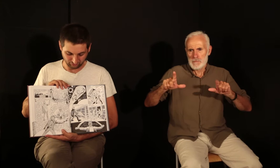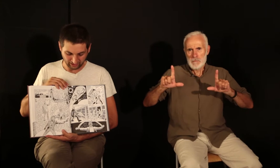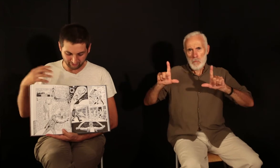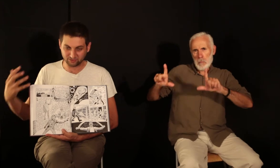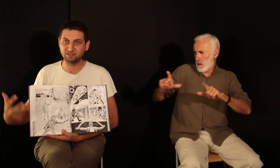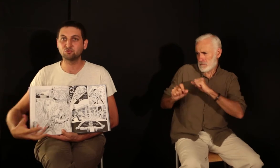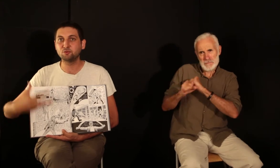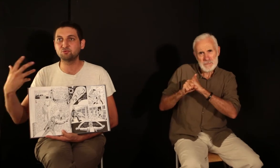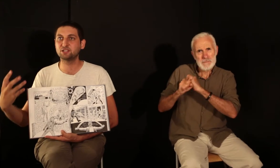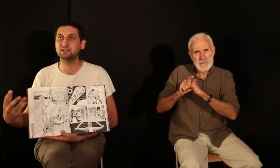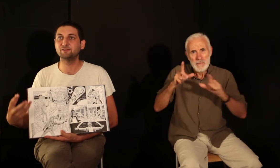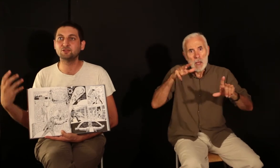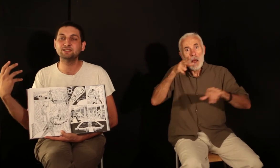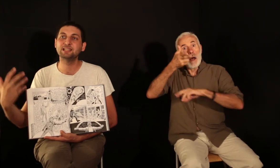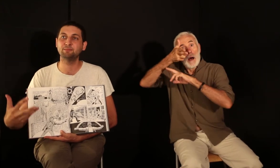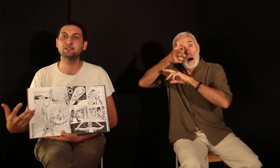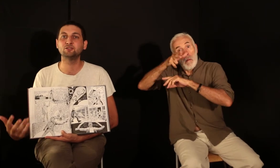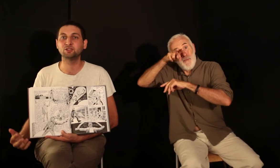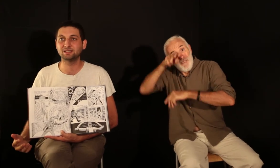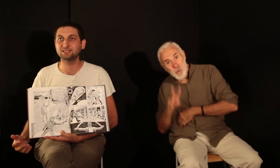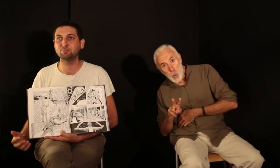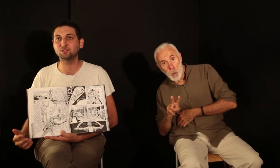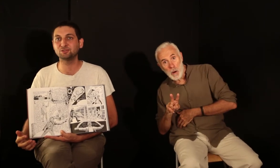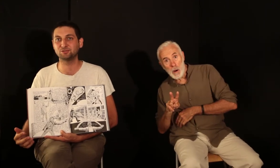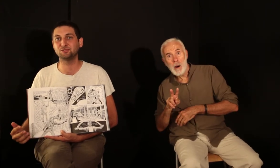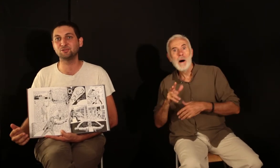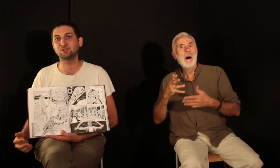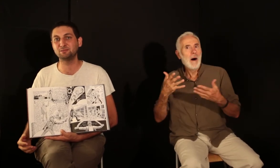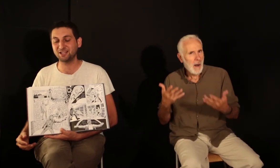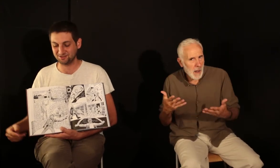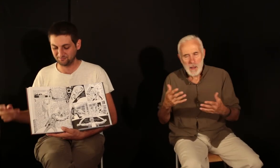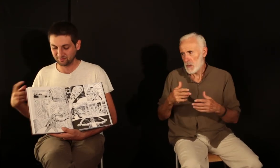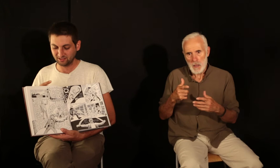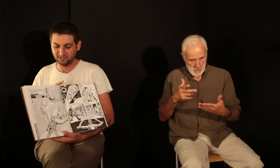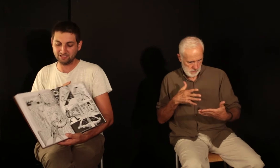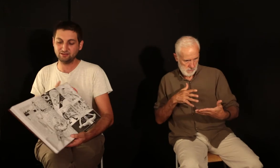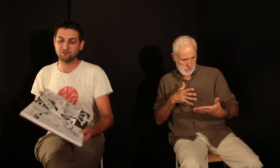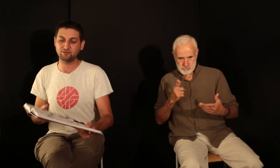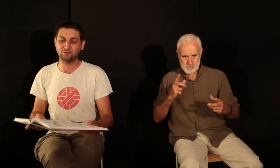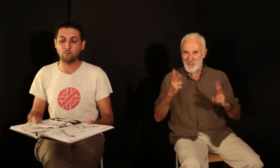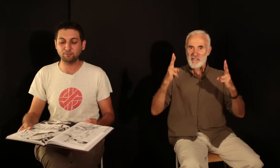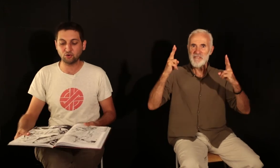avec des contre-plongées, avec une dynamique très importante dans l'image. Et en même temps,